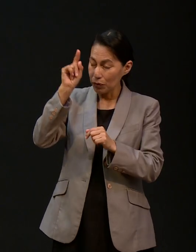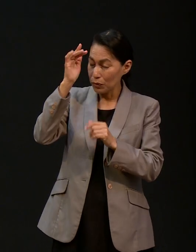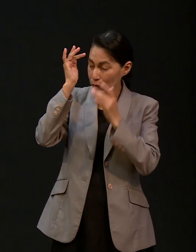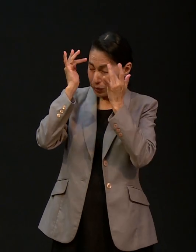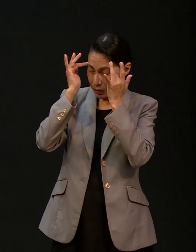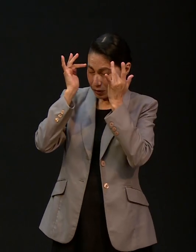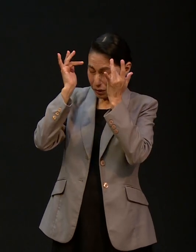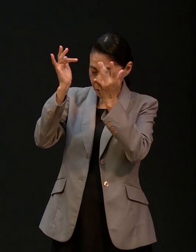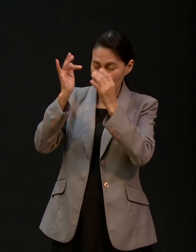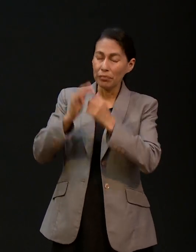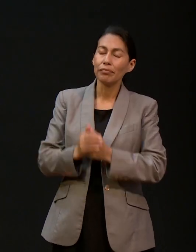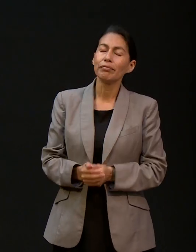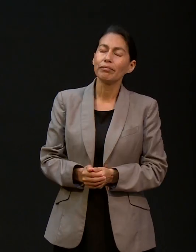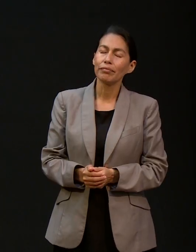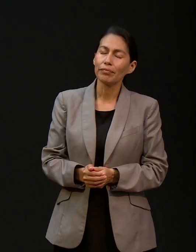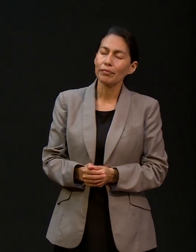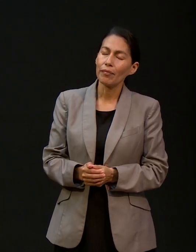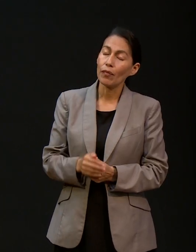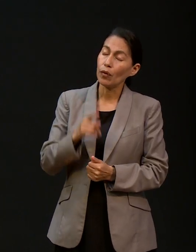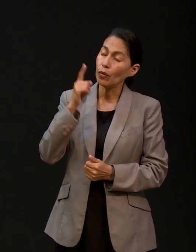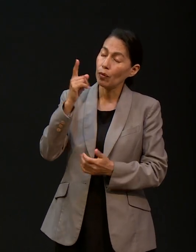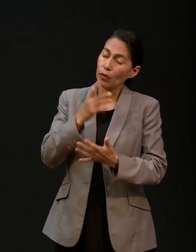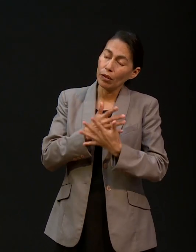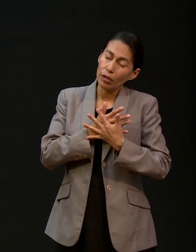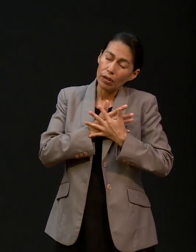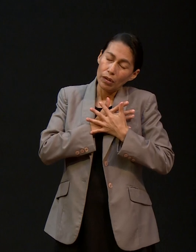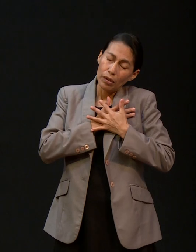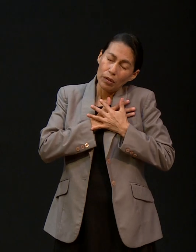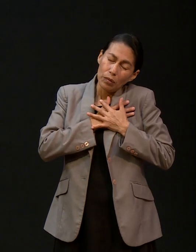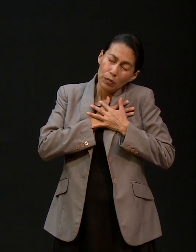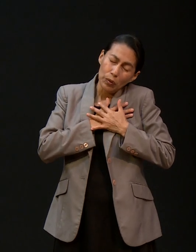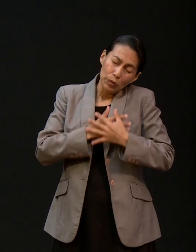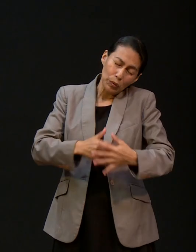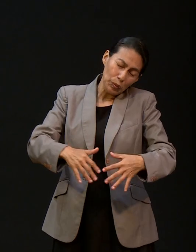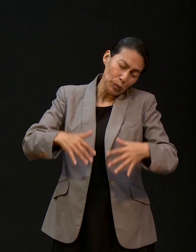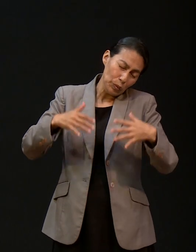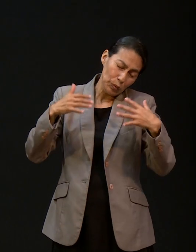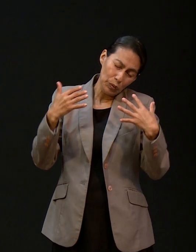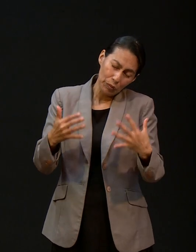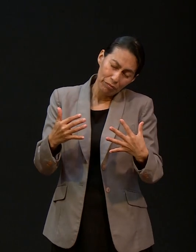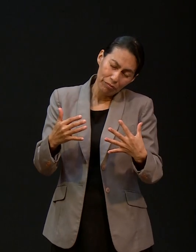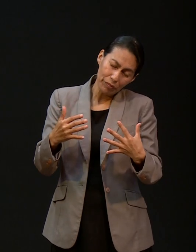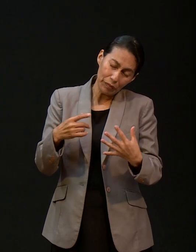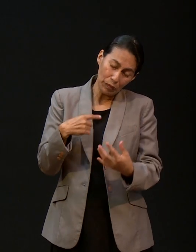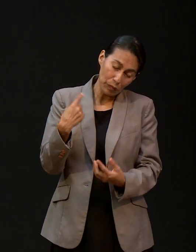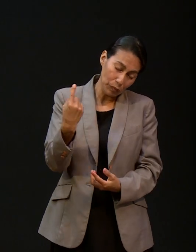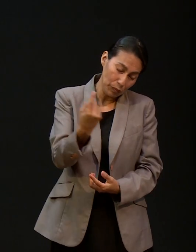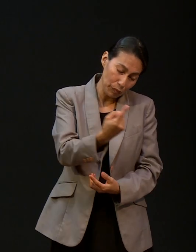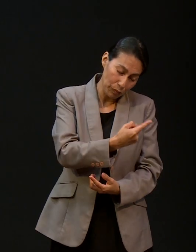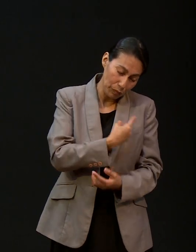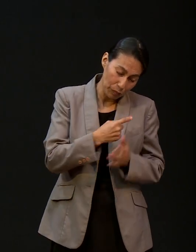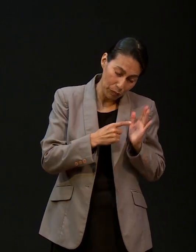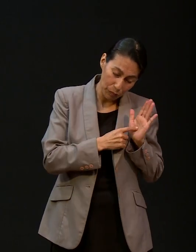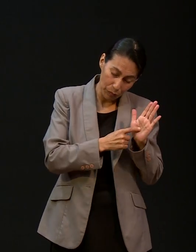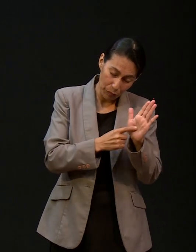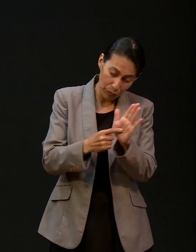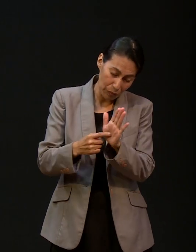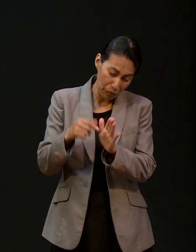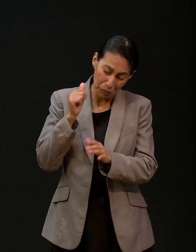nombre te agradecemos Señor tu infinito amor que manifiestas para cada uno de nosotros a cada